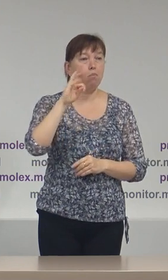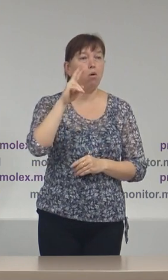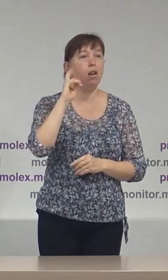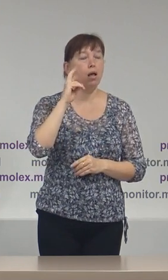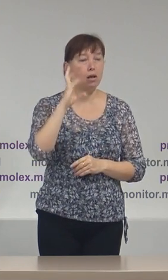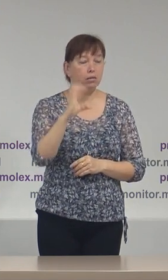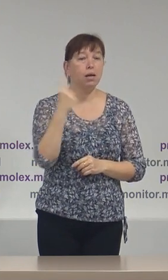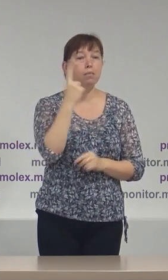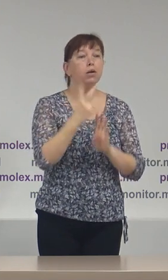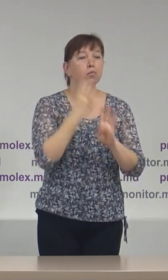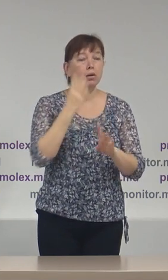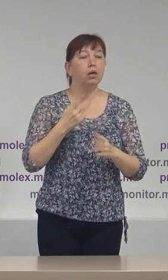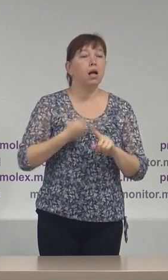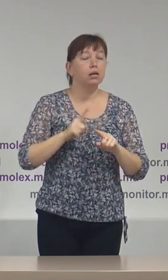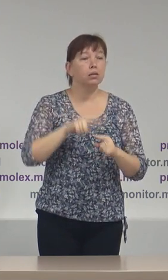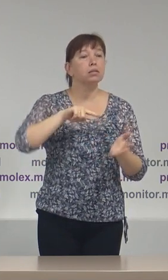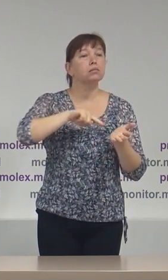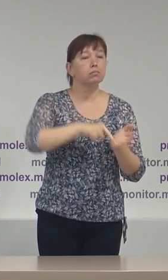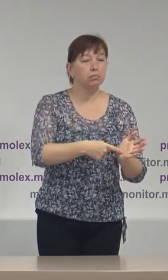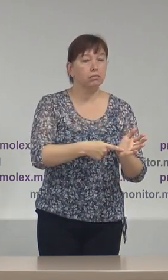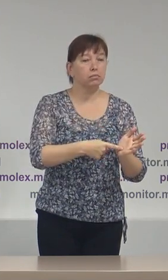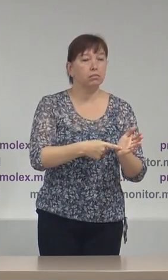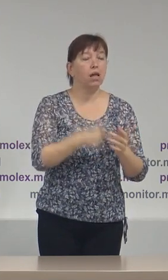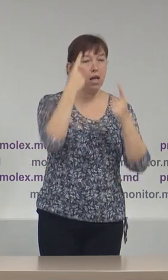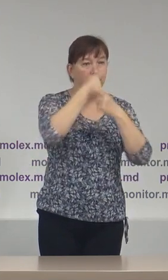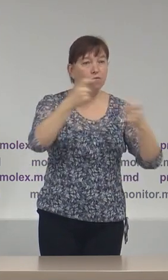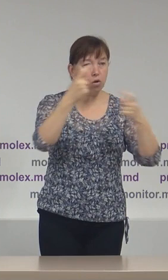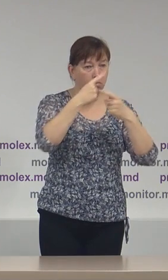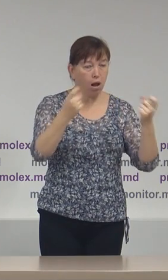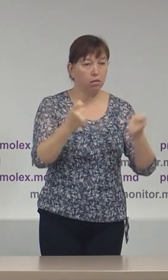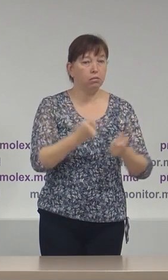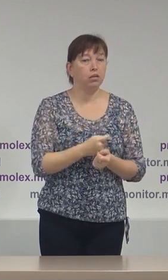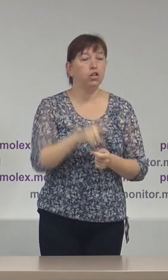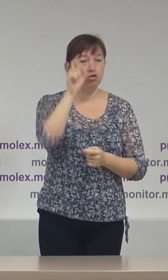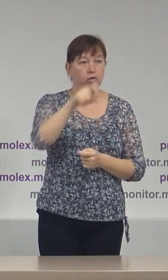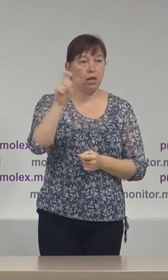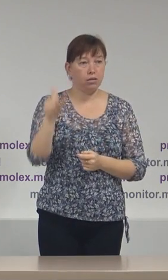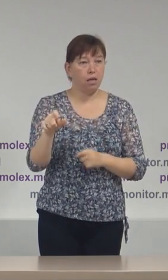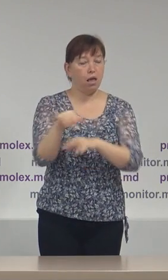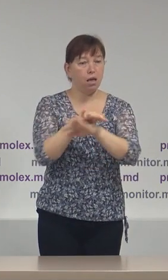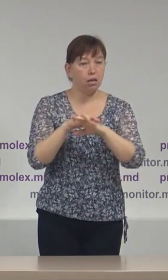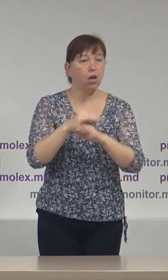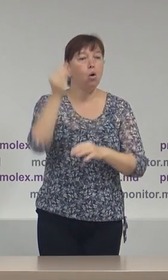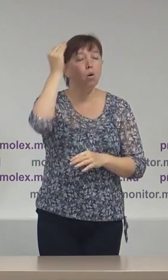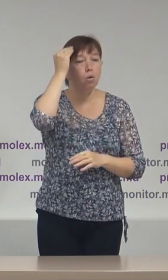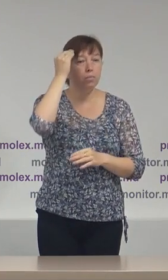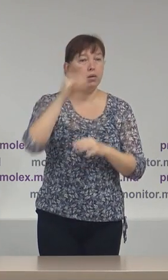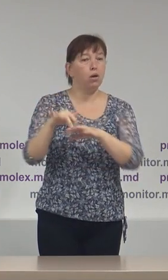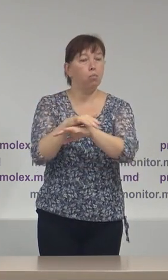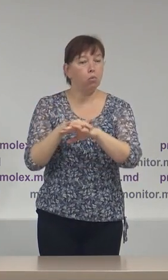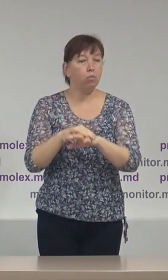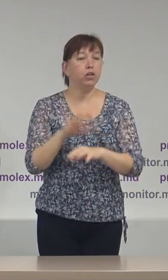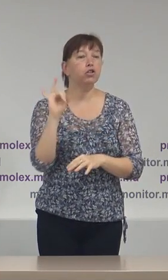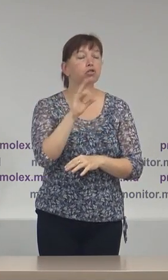În primul rând, au scopul de a informa cetățenii, opinia publică și